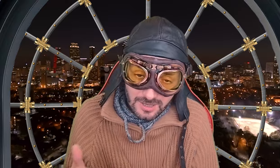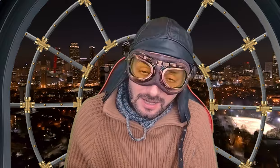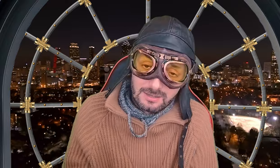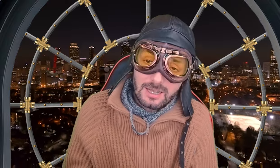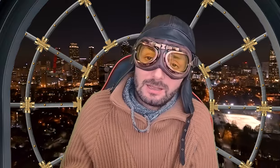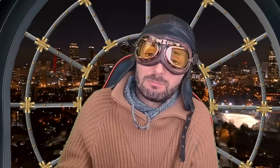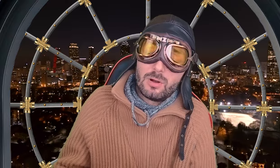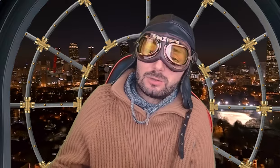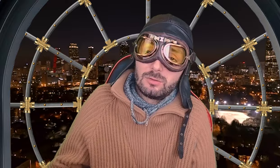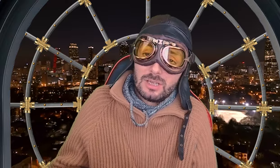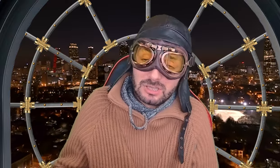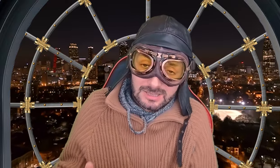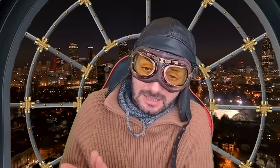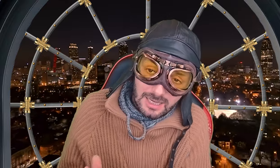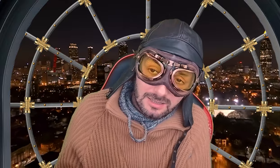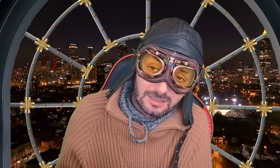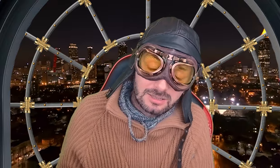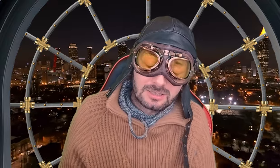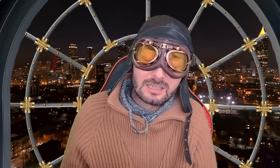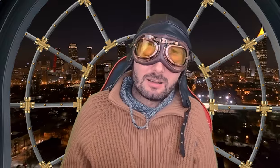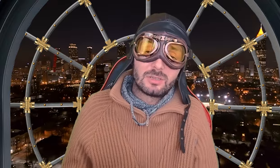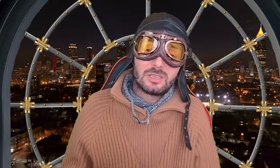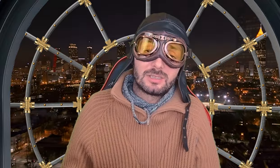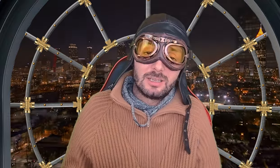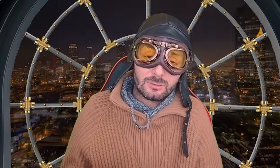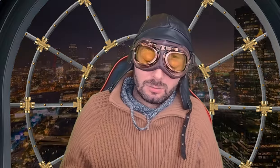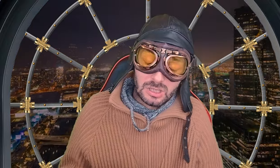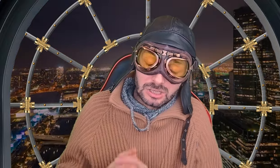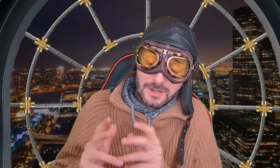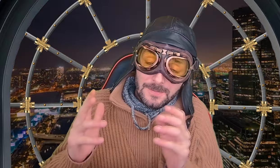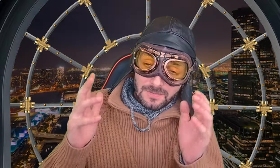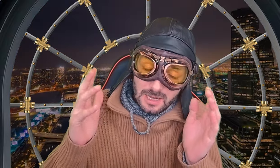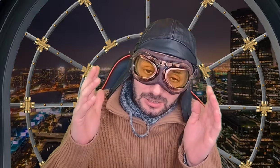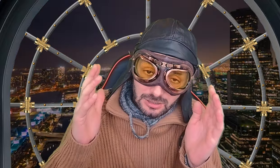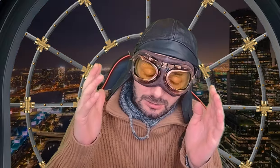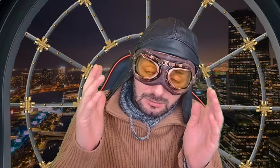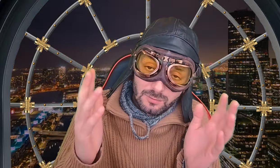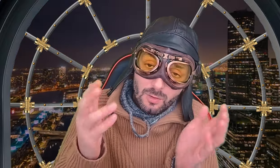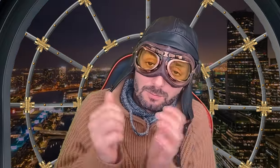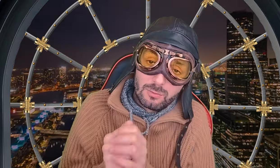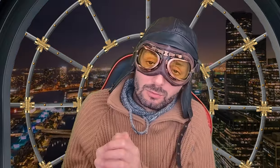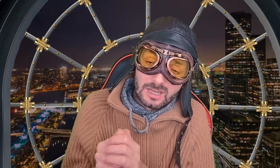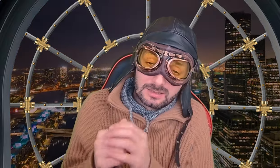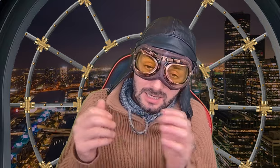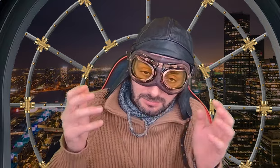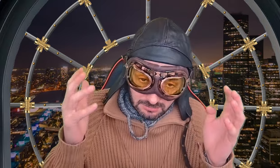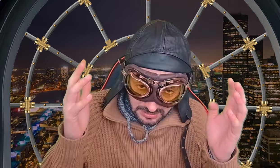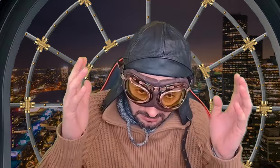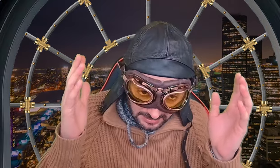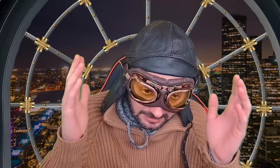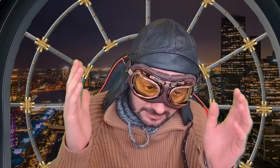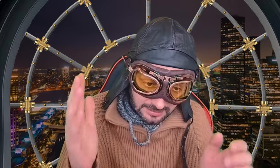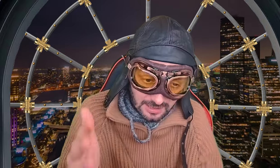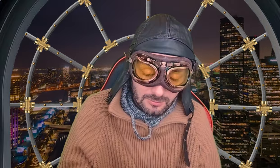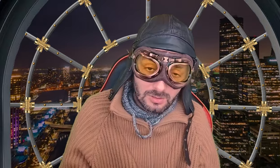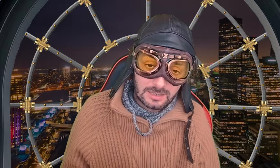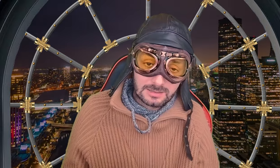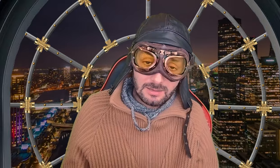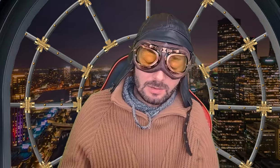da je poštuješ i slijediš, samo ćeš da izgubiš svoj puta samim time i samoga sebe.